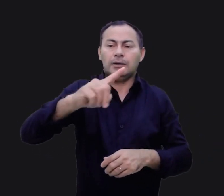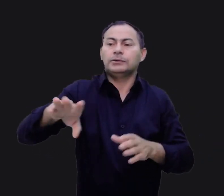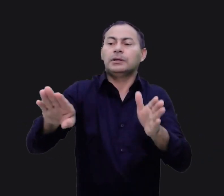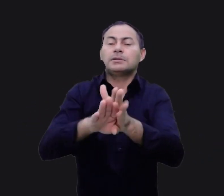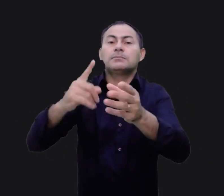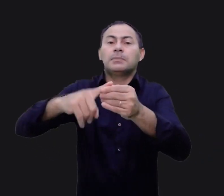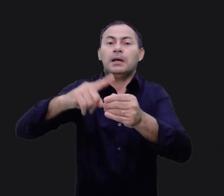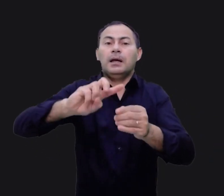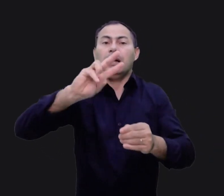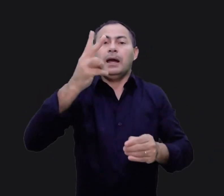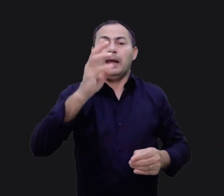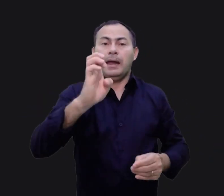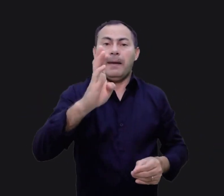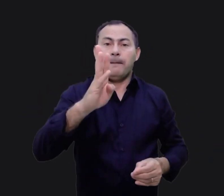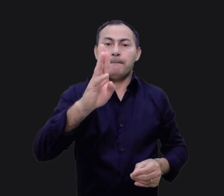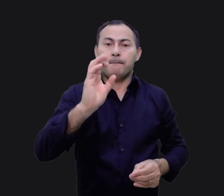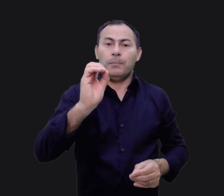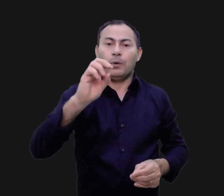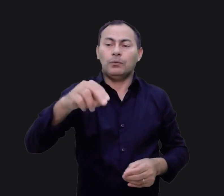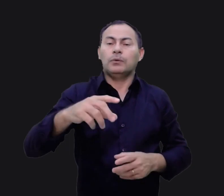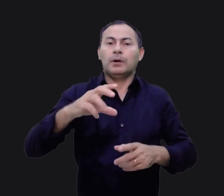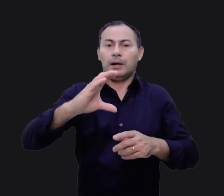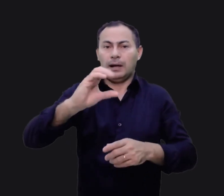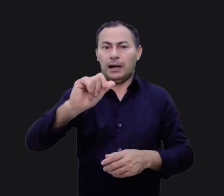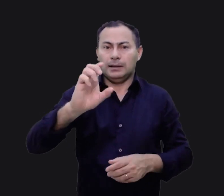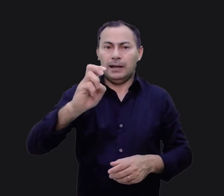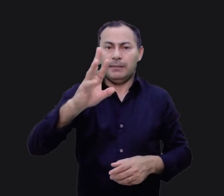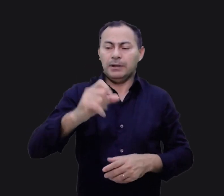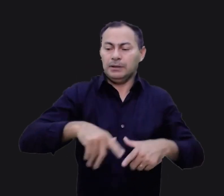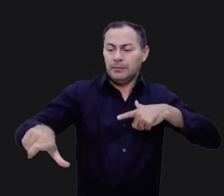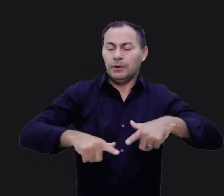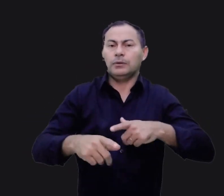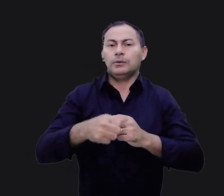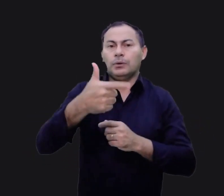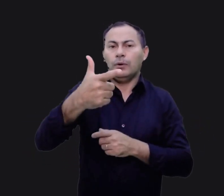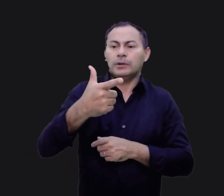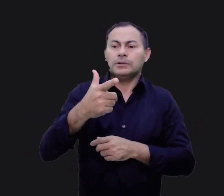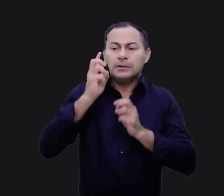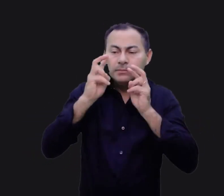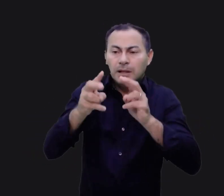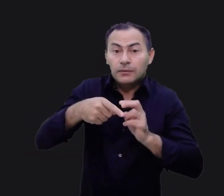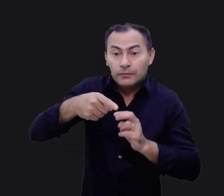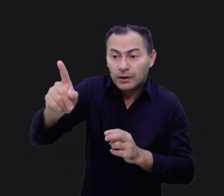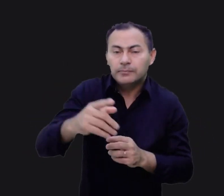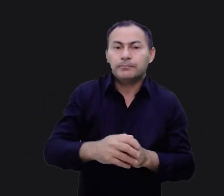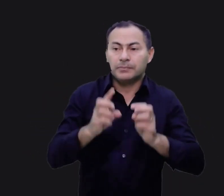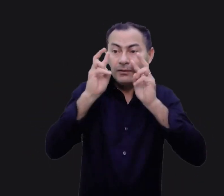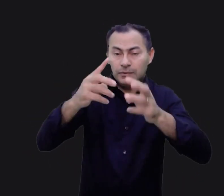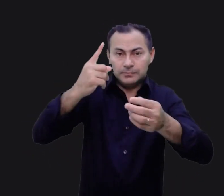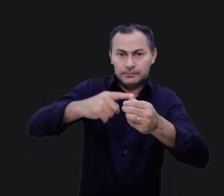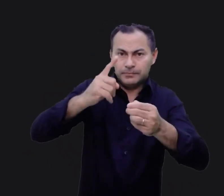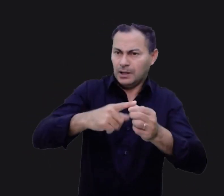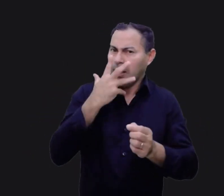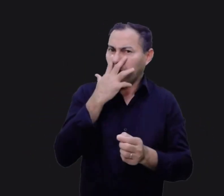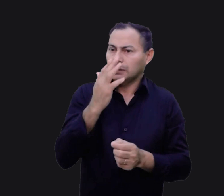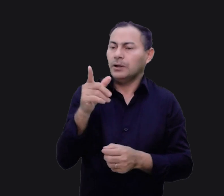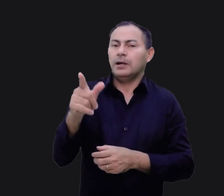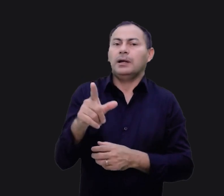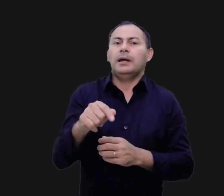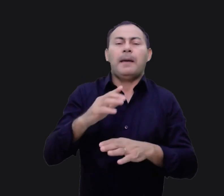cidade de Hebron. Quando Caleb trabalhou como um dos doze espias, ele foi até lá. Ele viu a cidade e achou que aquela